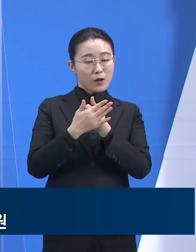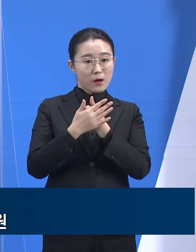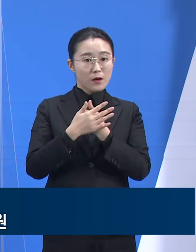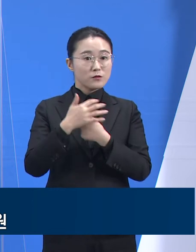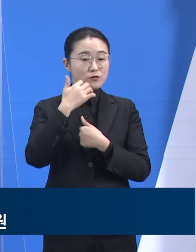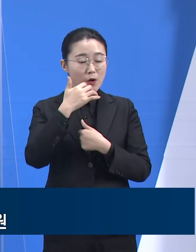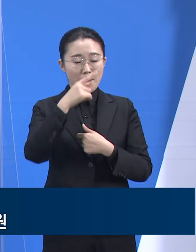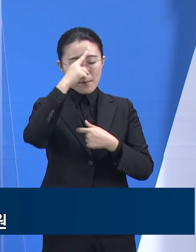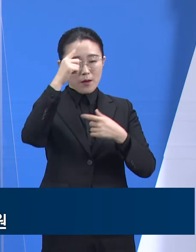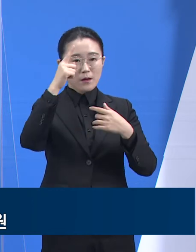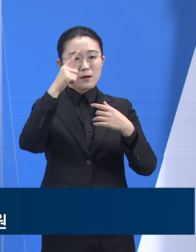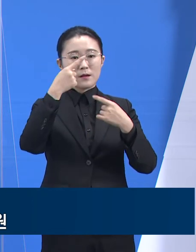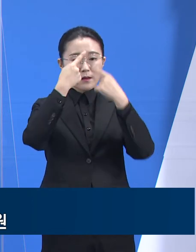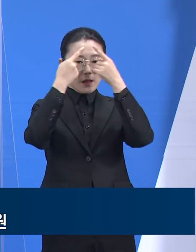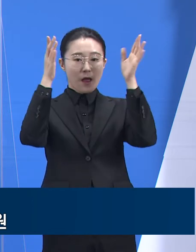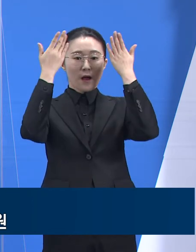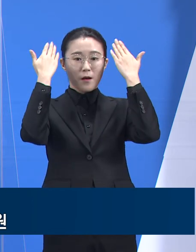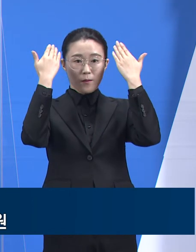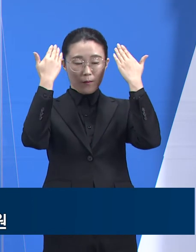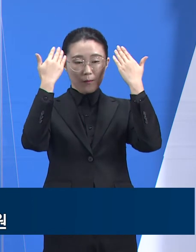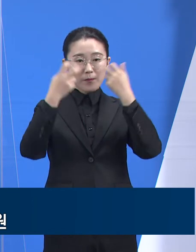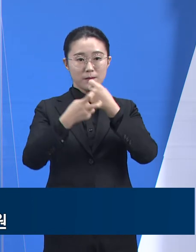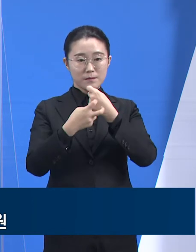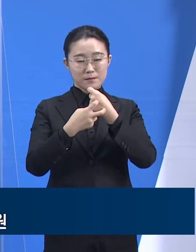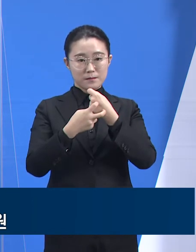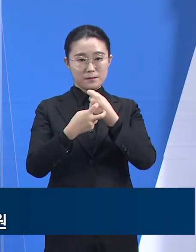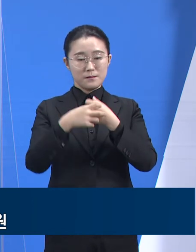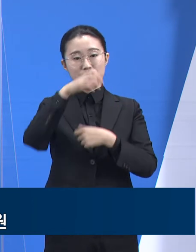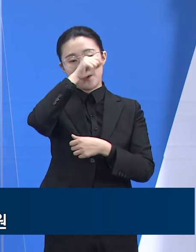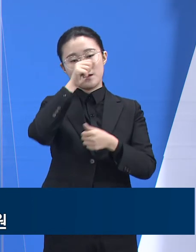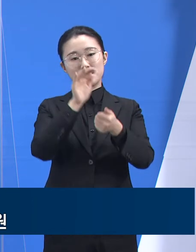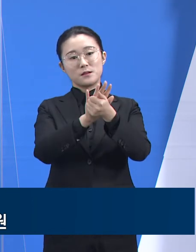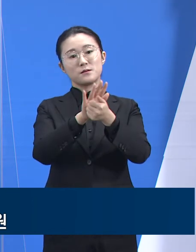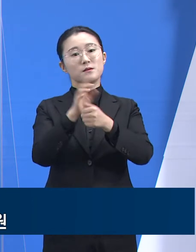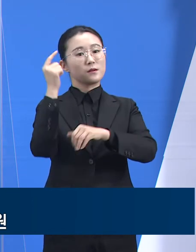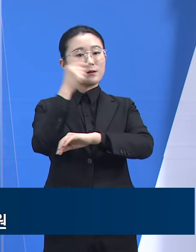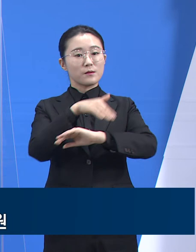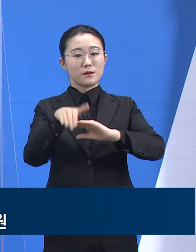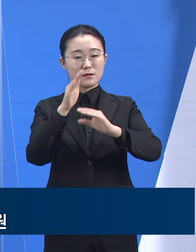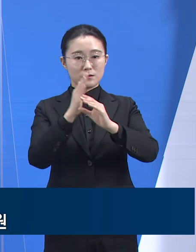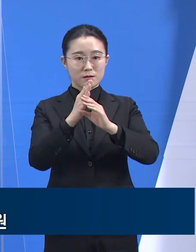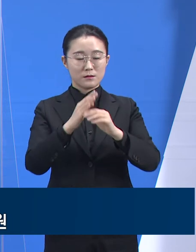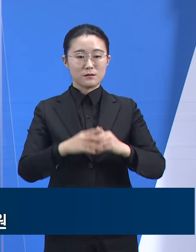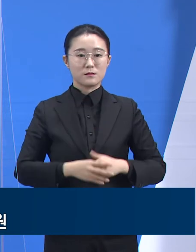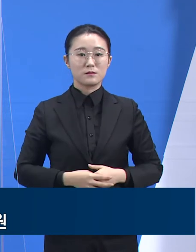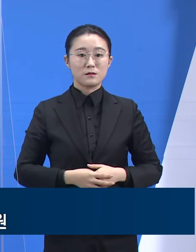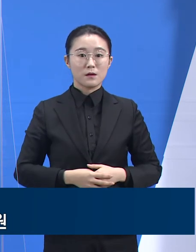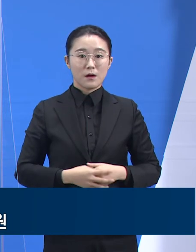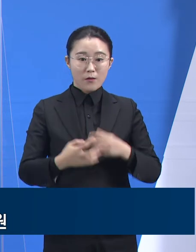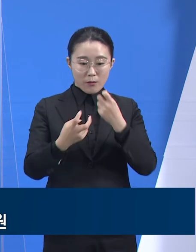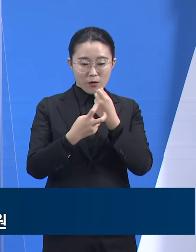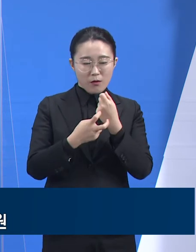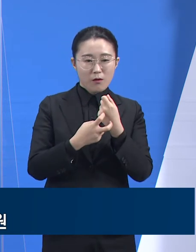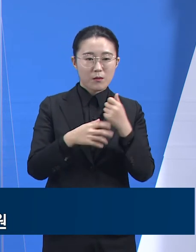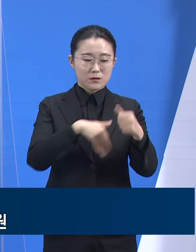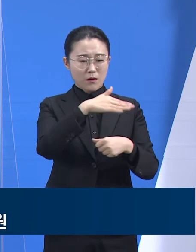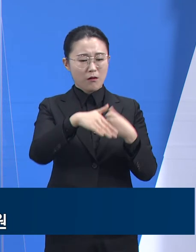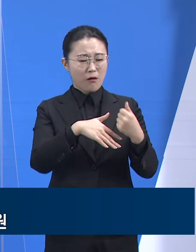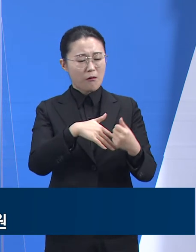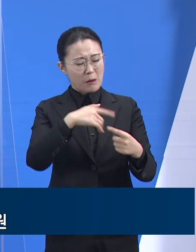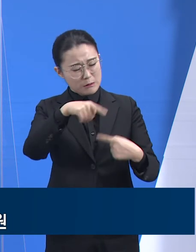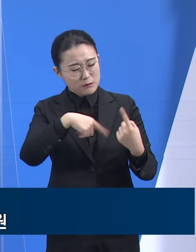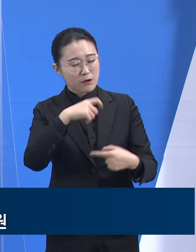경기도는 코로나19 중증환자 전남치료병상을 신속하게 확보는 동시에 병원들의 경영상 어려움을 보존하기 위해